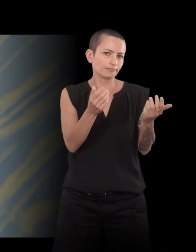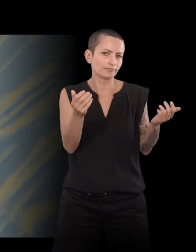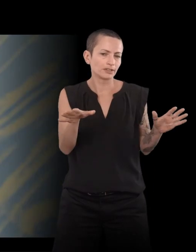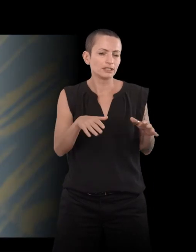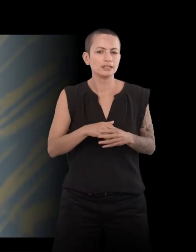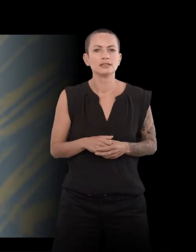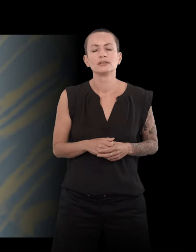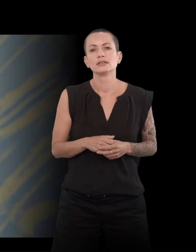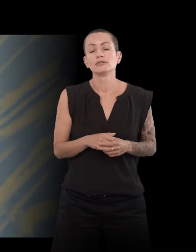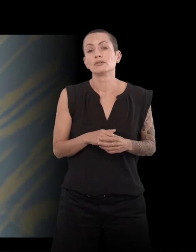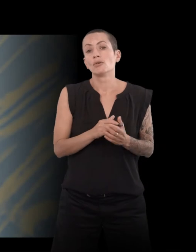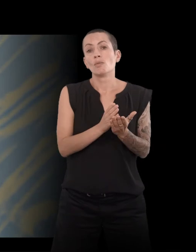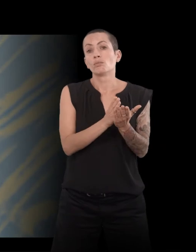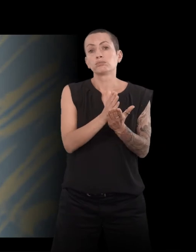c'était... Pardon.